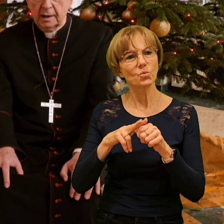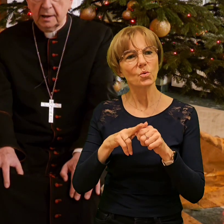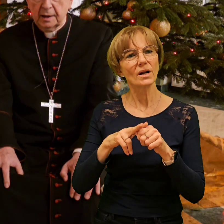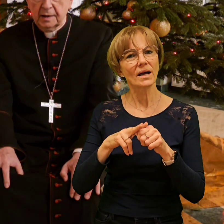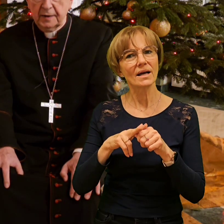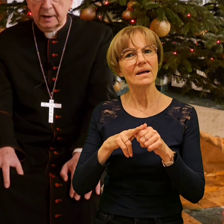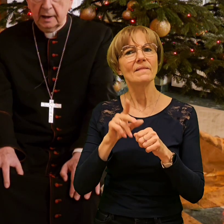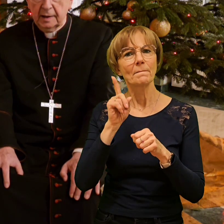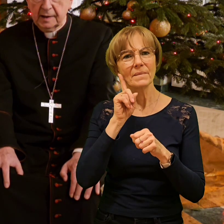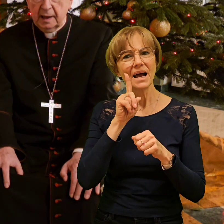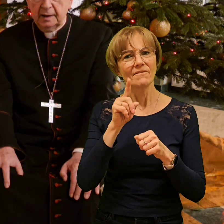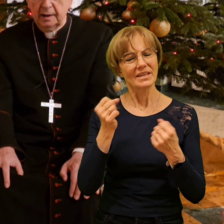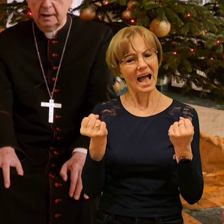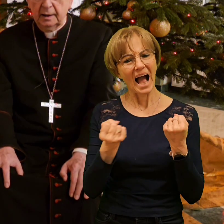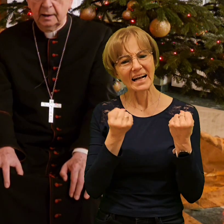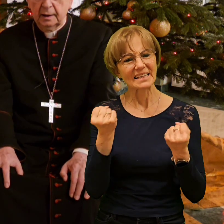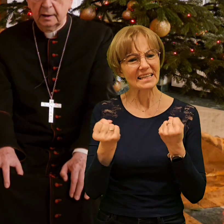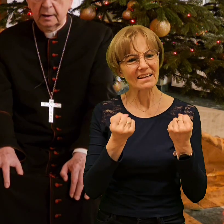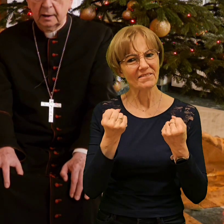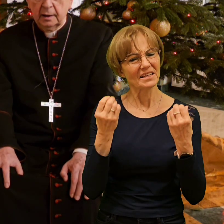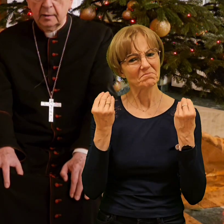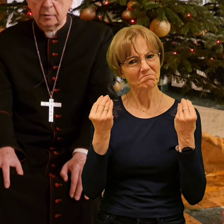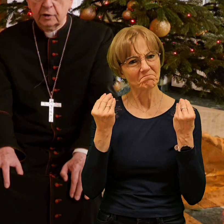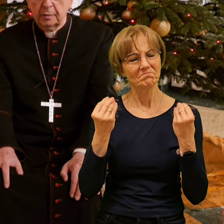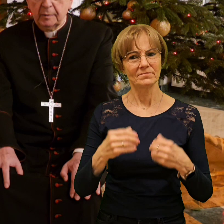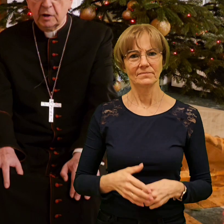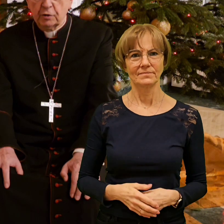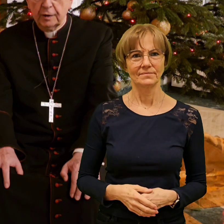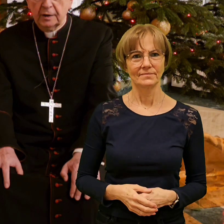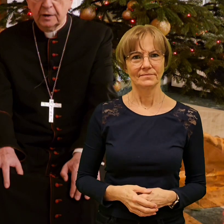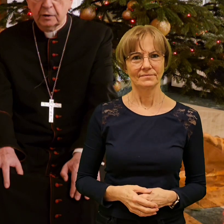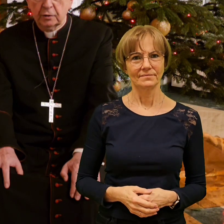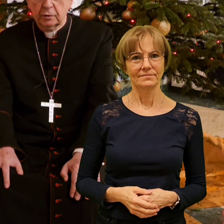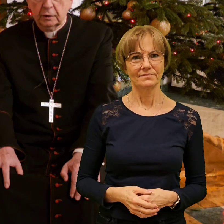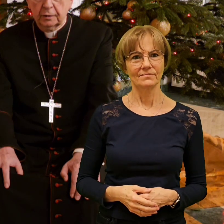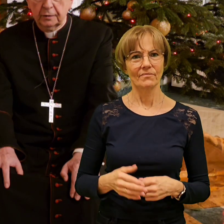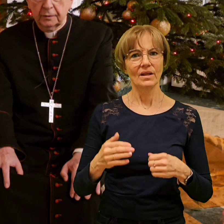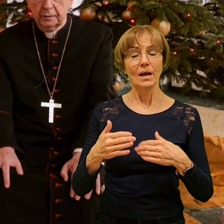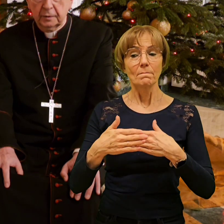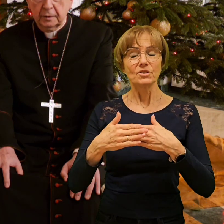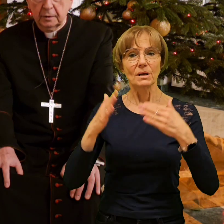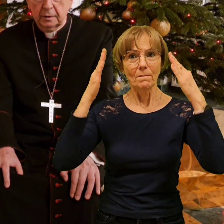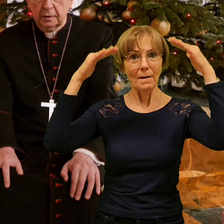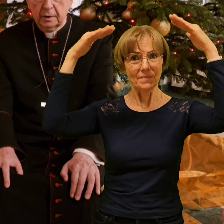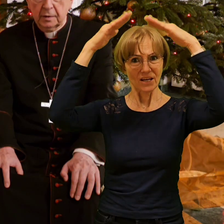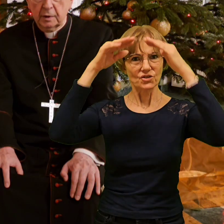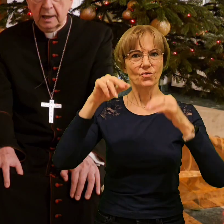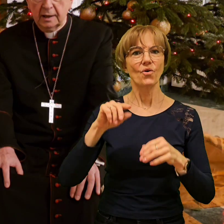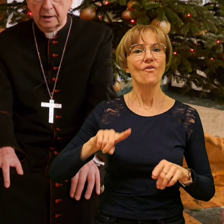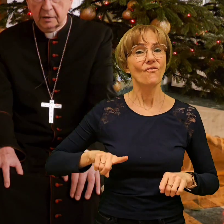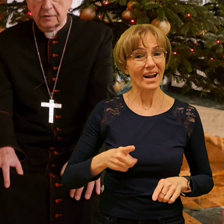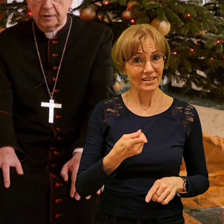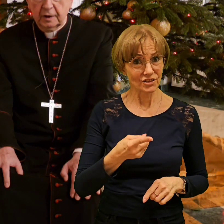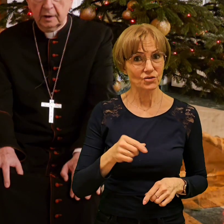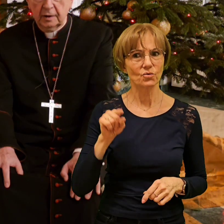niezwykle cenne. Przy papieżu Franciszku to słuchanie też wygląda